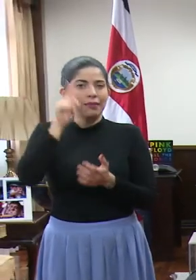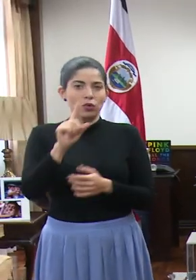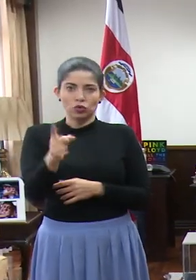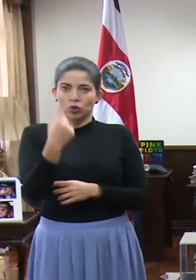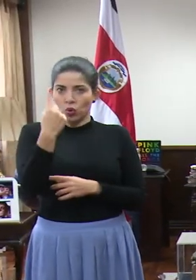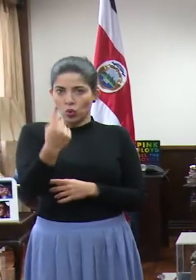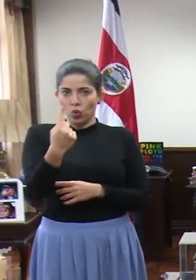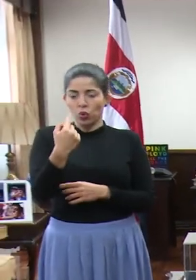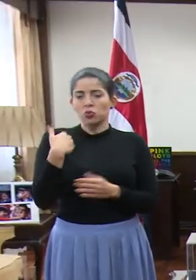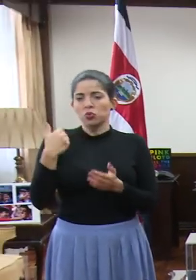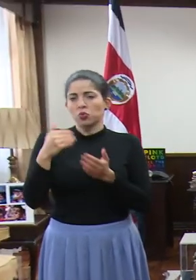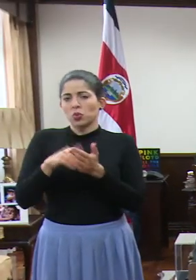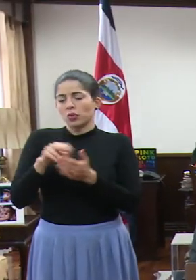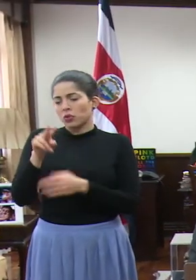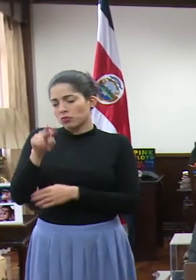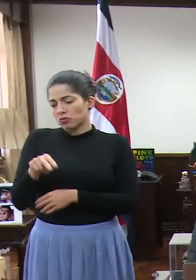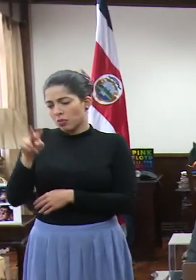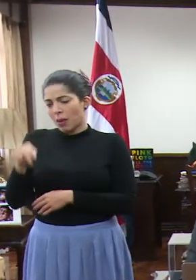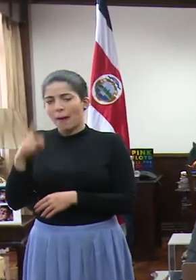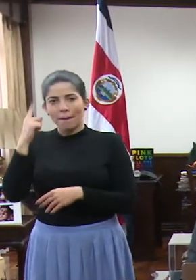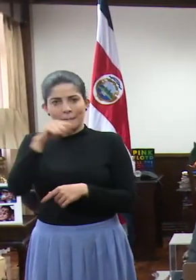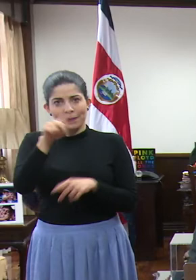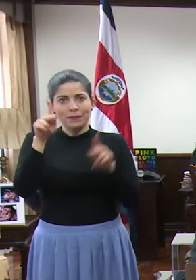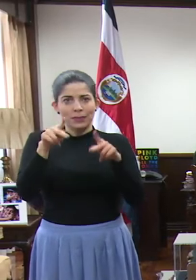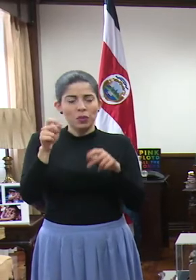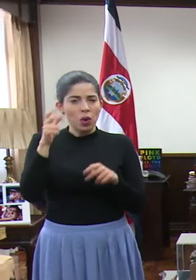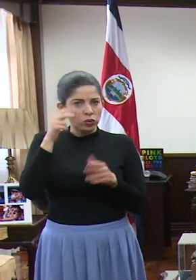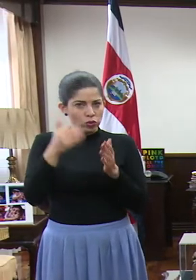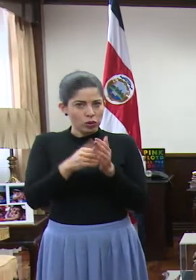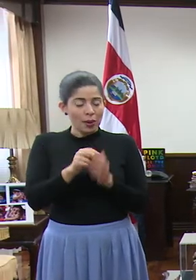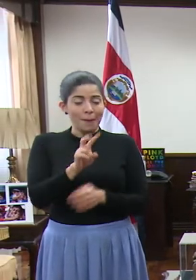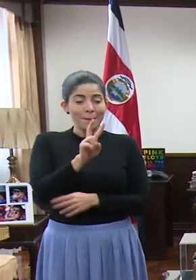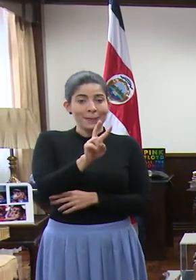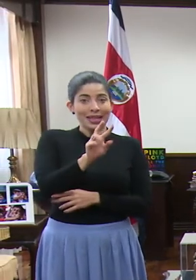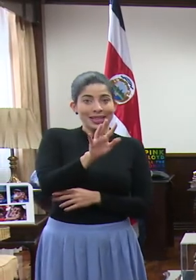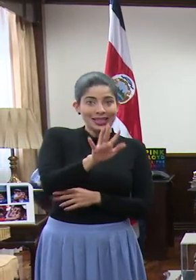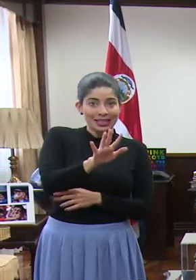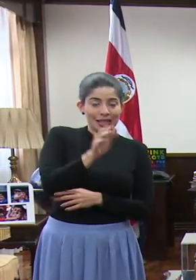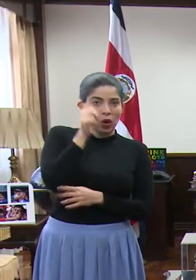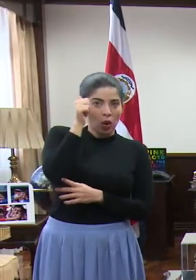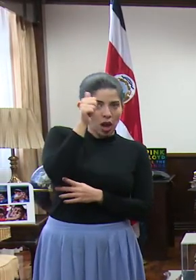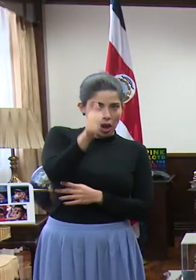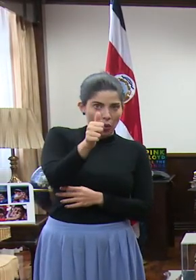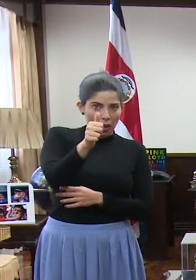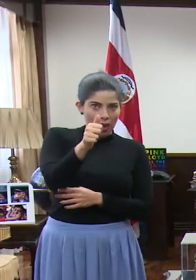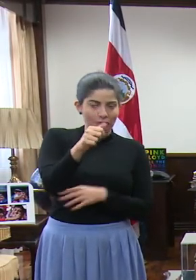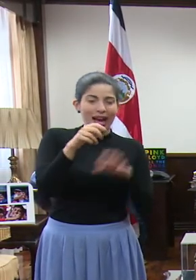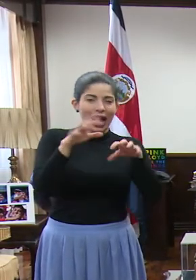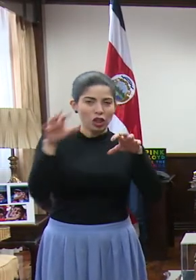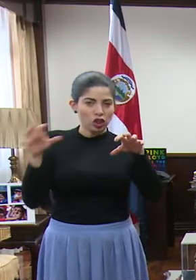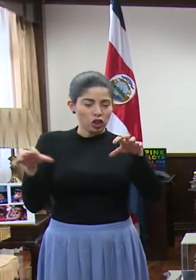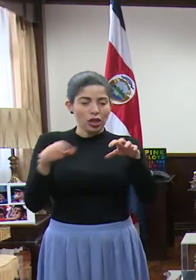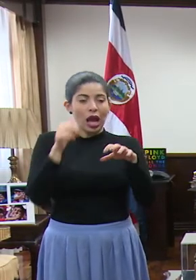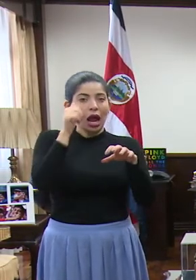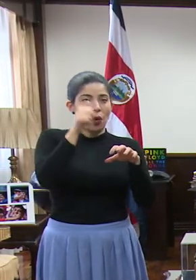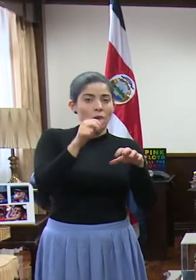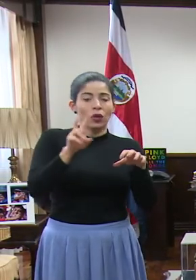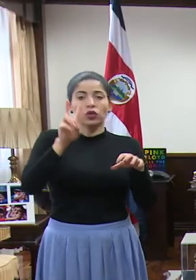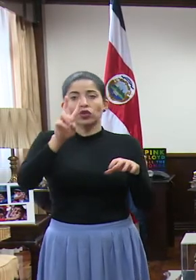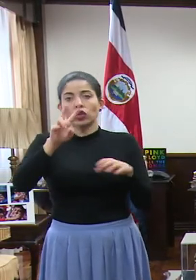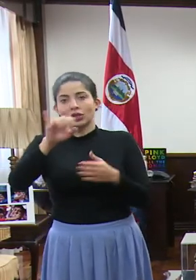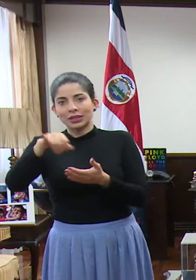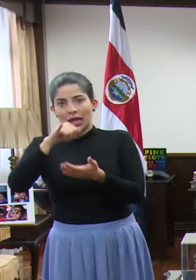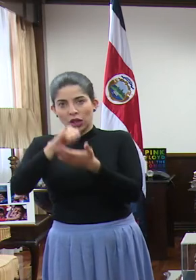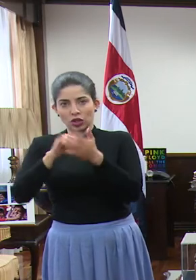Limón. Tal vez le repaso para que la gente lo escuche de nuevo. Son 25 casos en Alajuela. Estos son cantones. 12 en San